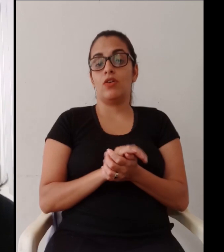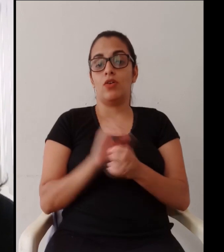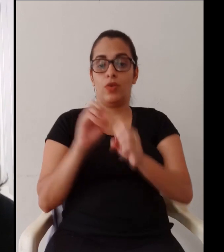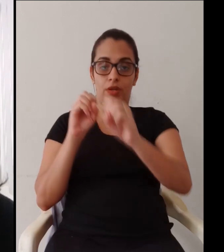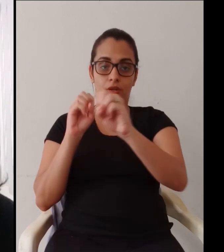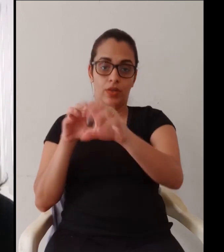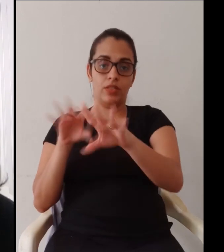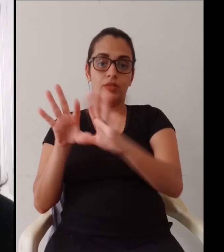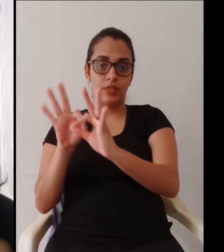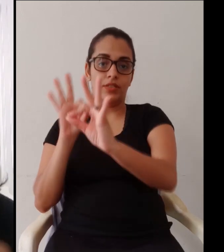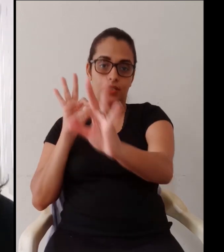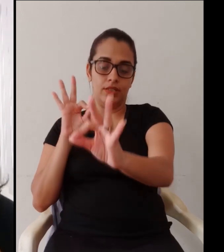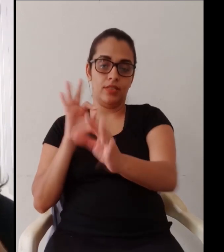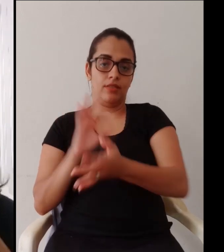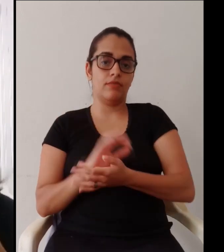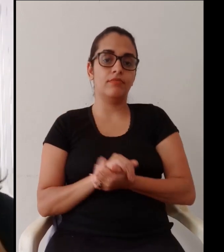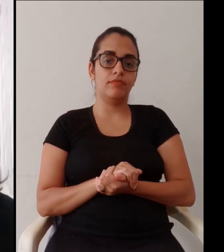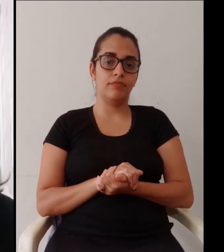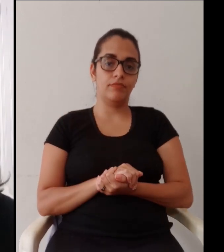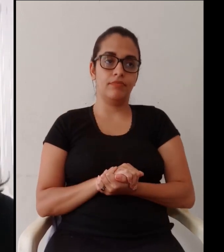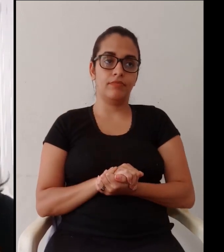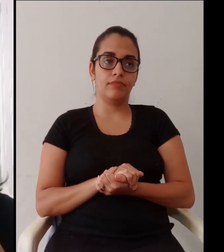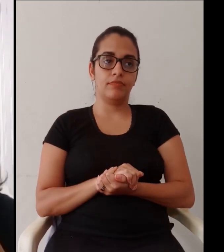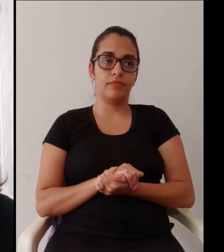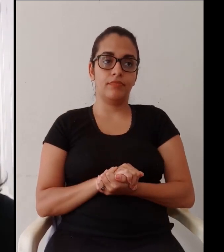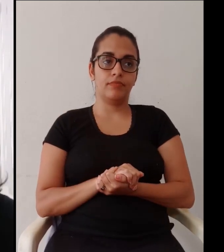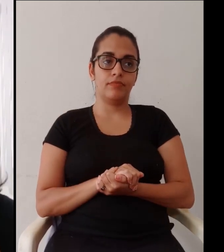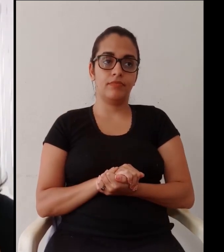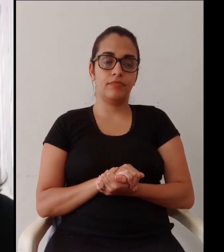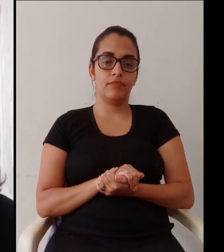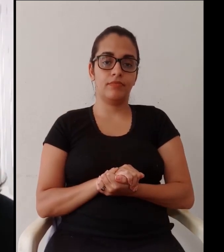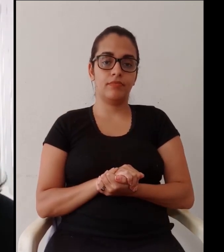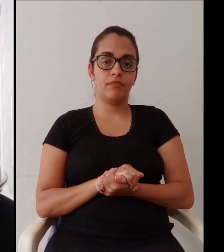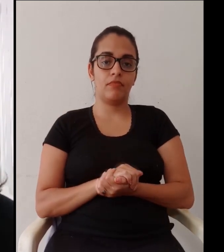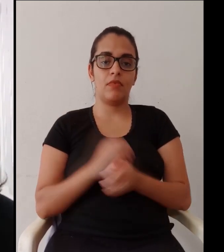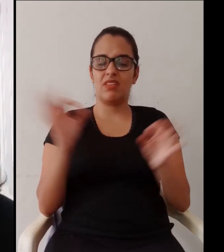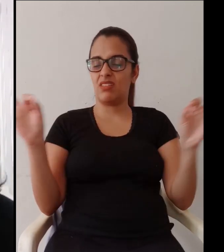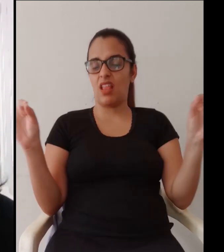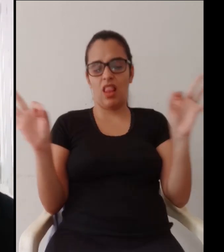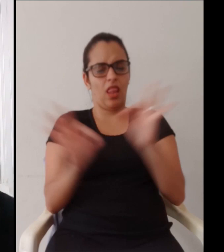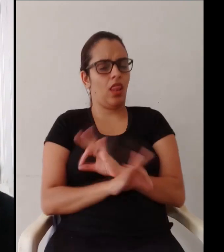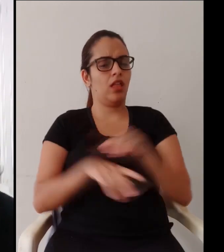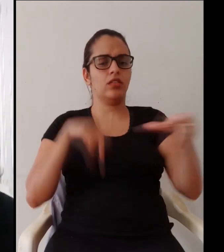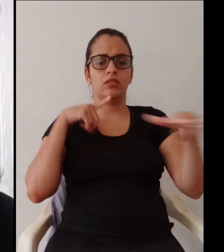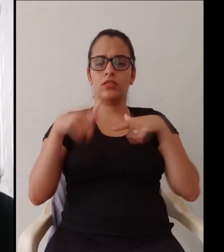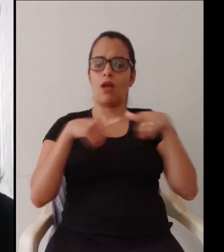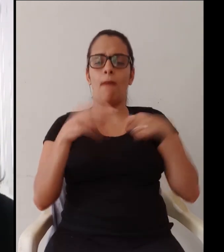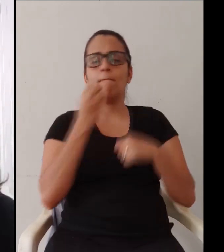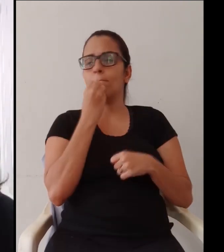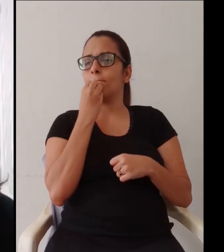gente de onde o IFES vai falar sobre educação à distância.